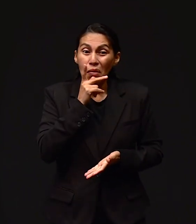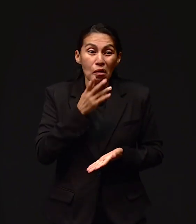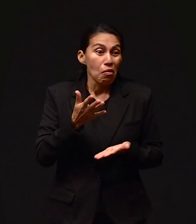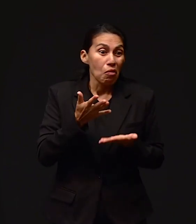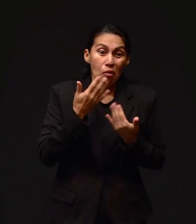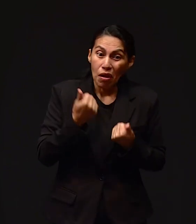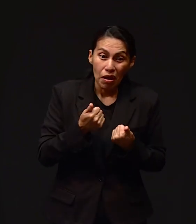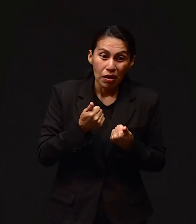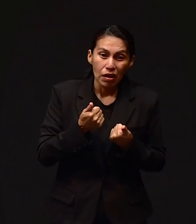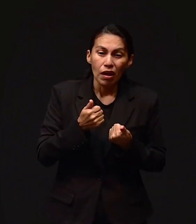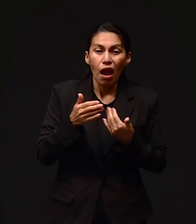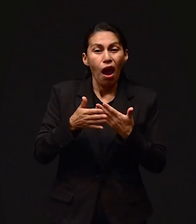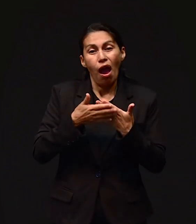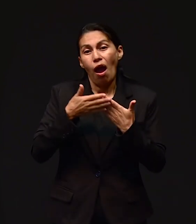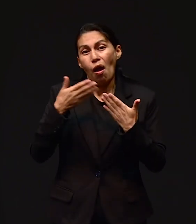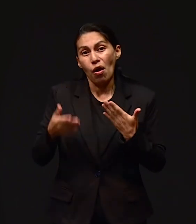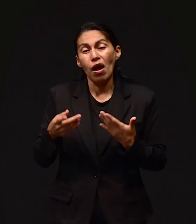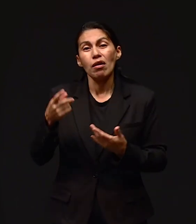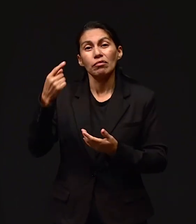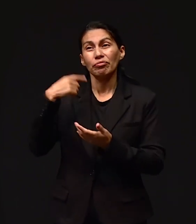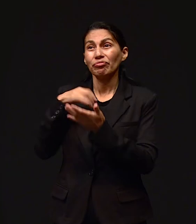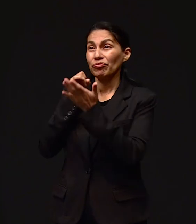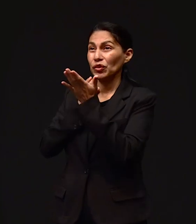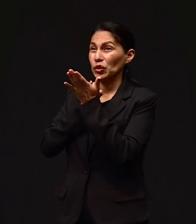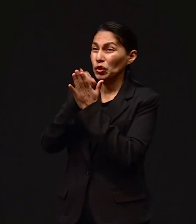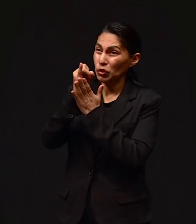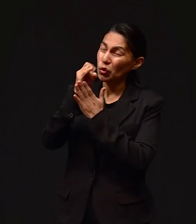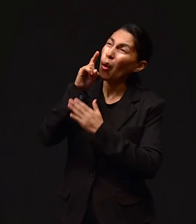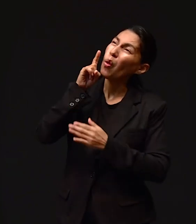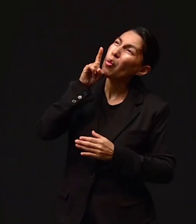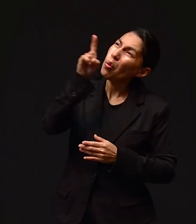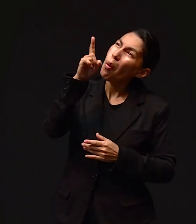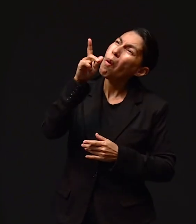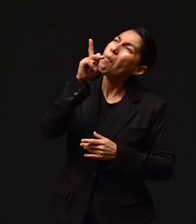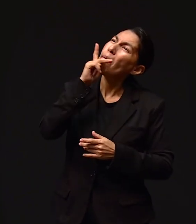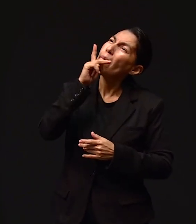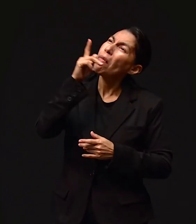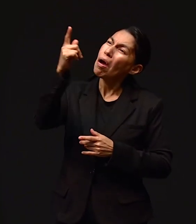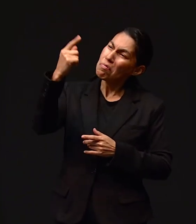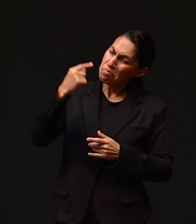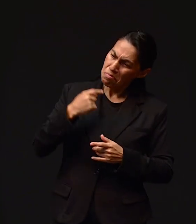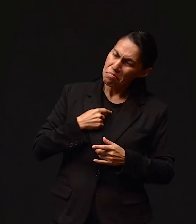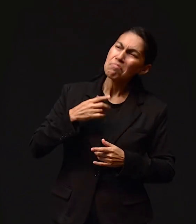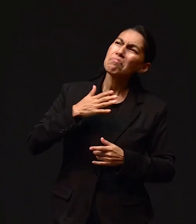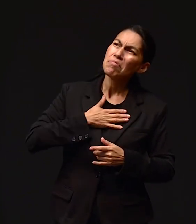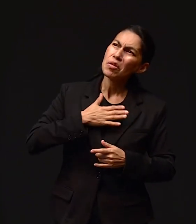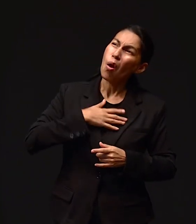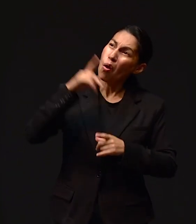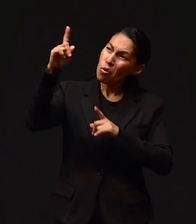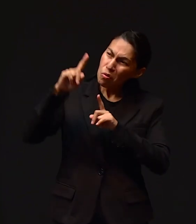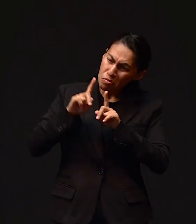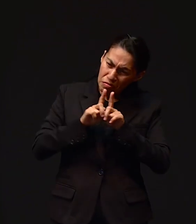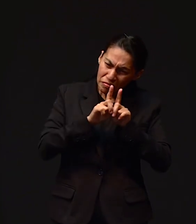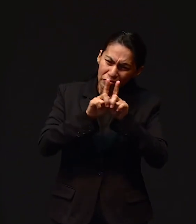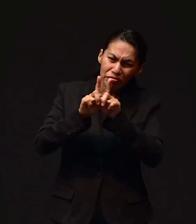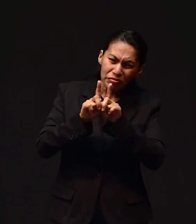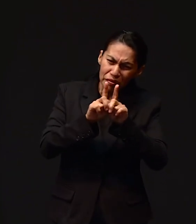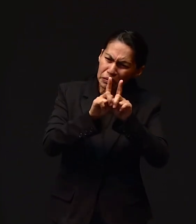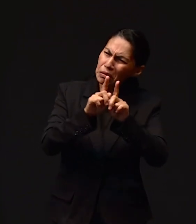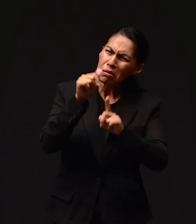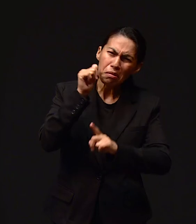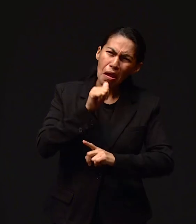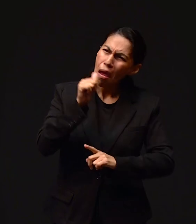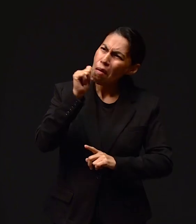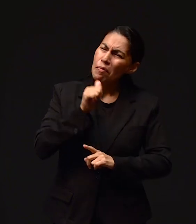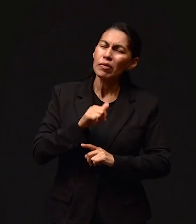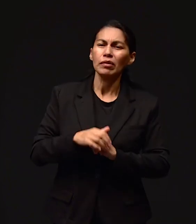Amén. Y serás el que andes conmigo donde quiera que yo ande. Yo quiero que así lo sea, que tú seas mi